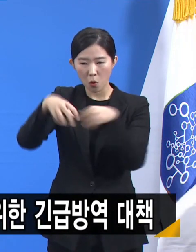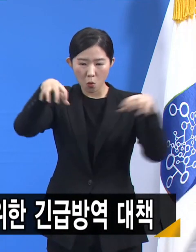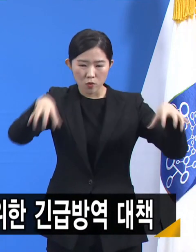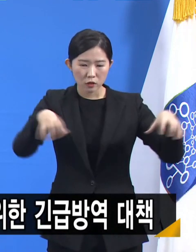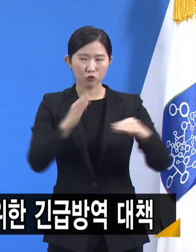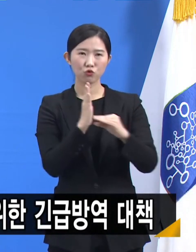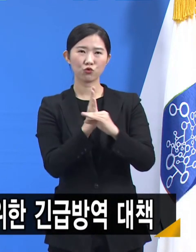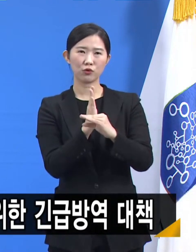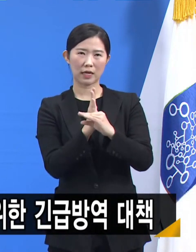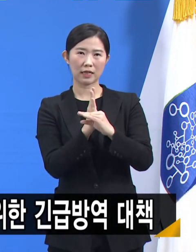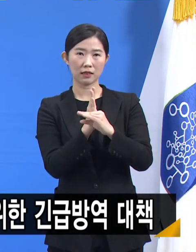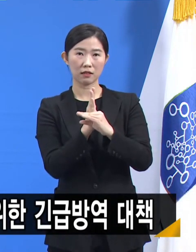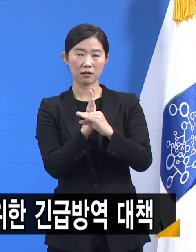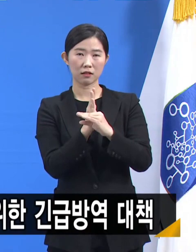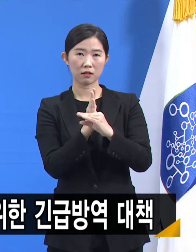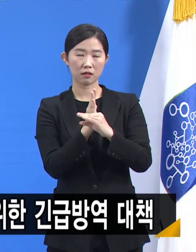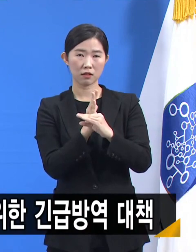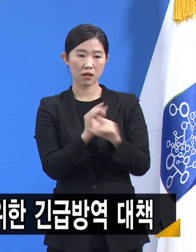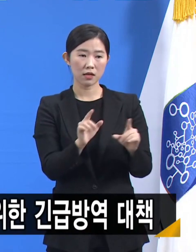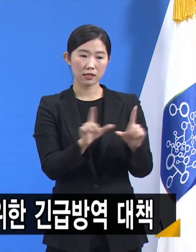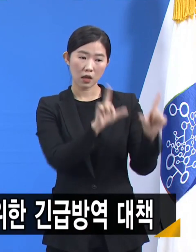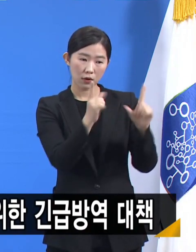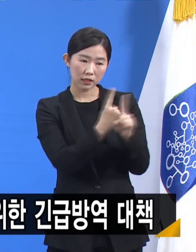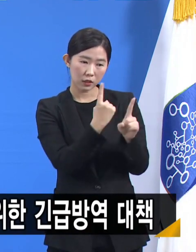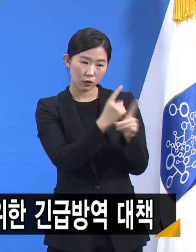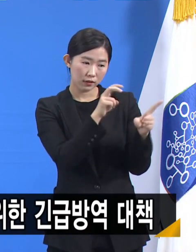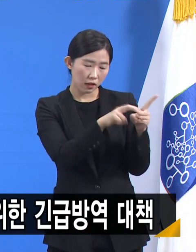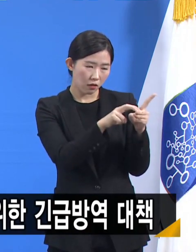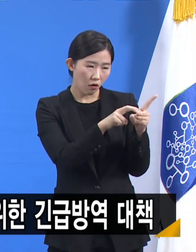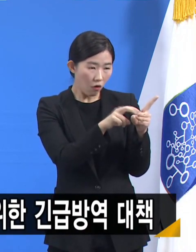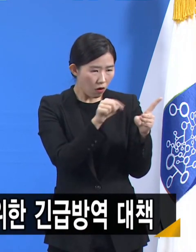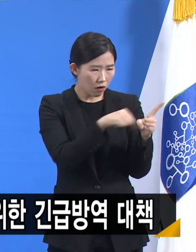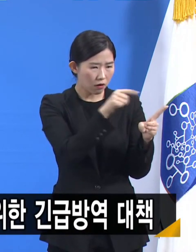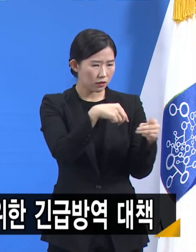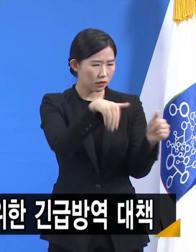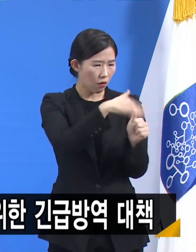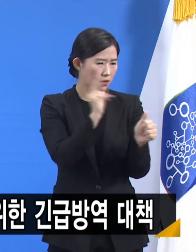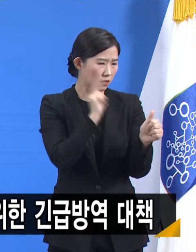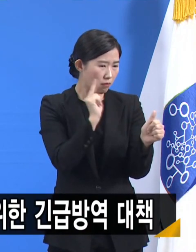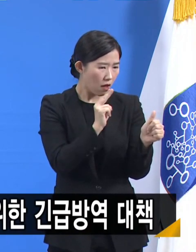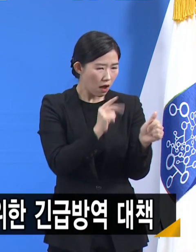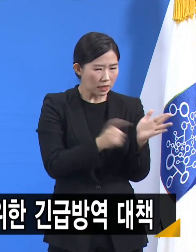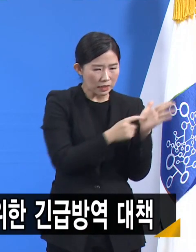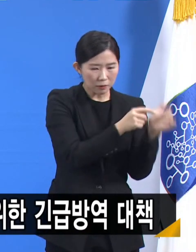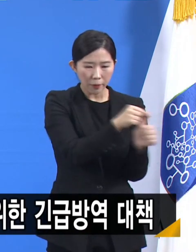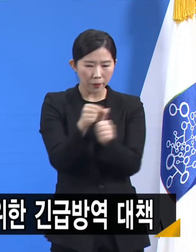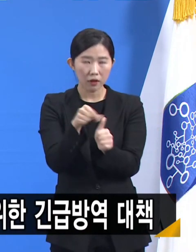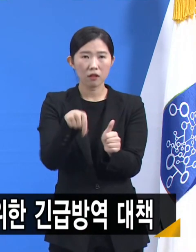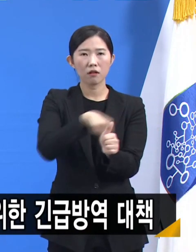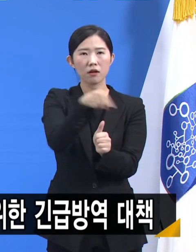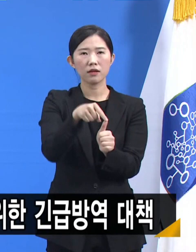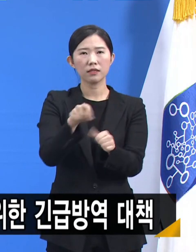생활치료센터의 응급의료대응기능을 강화한 생활치료센터라고 보시면 되겠습니다.